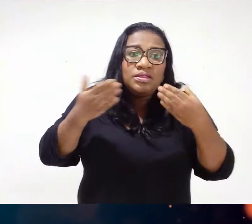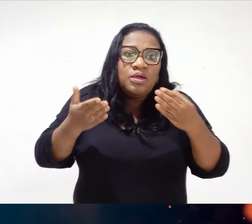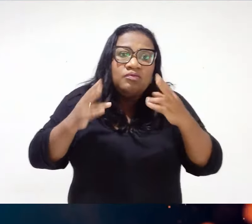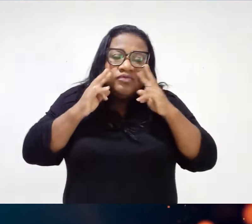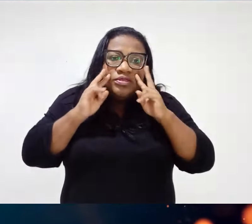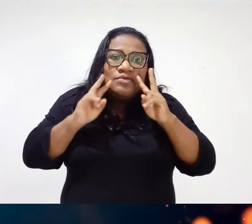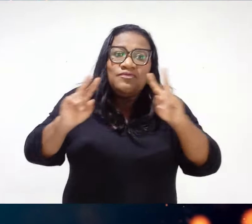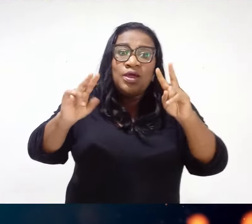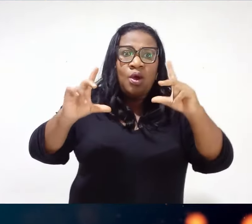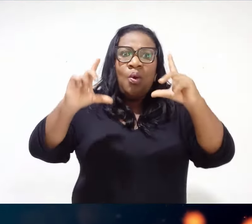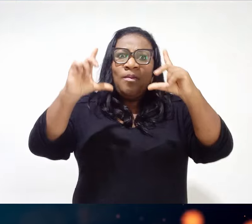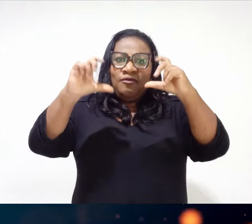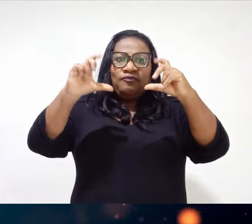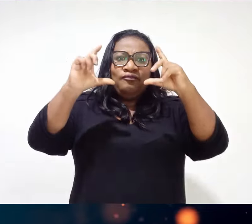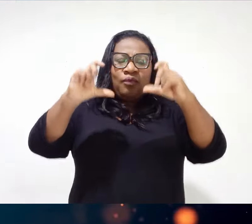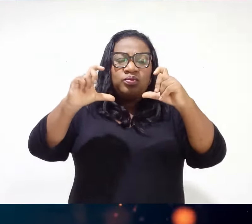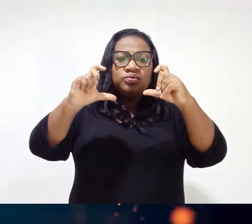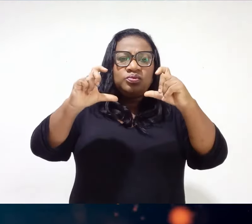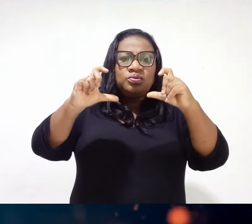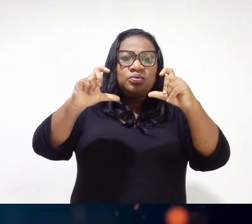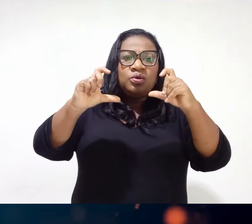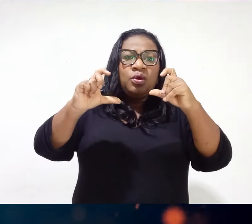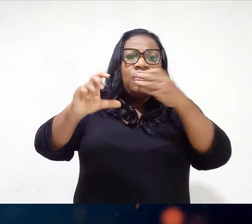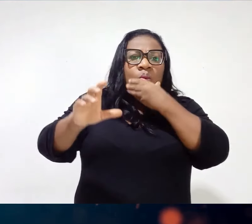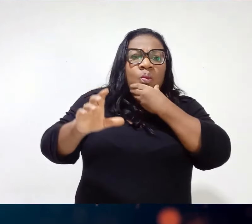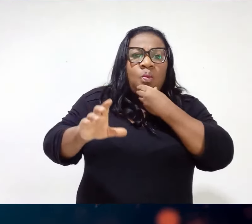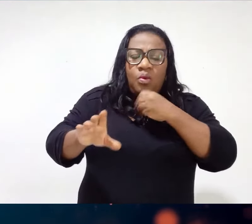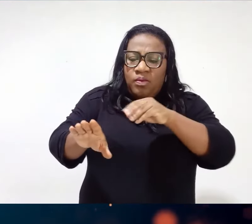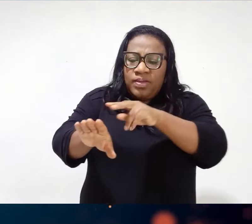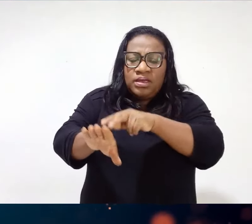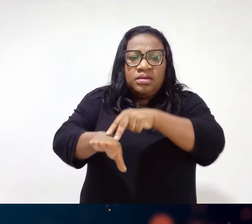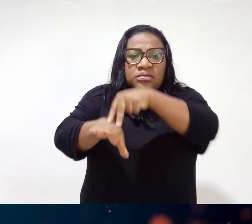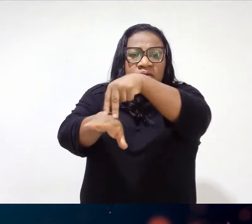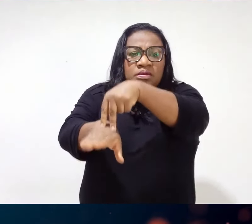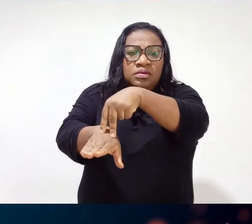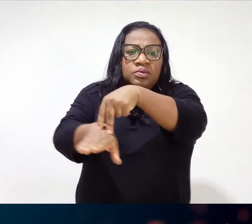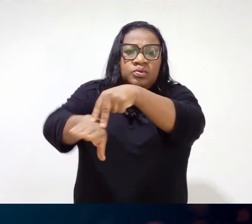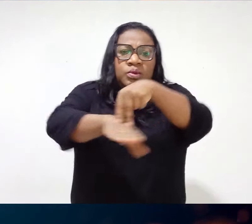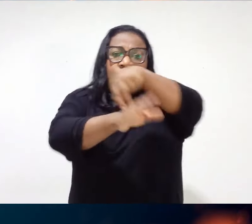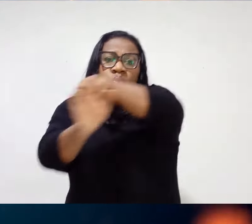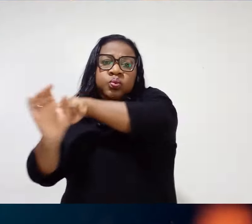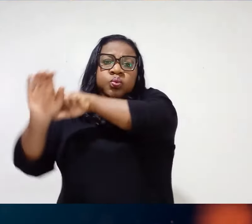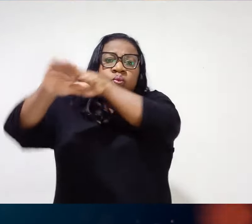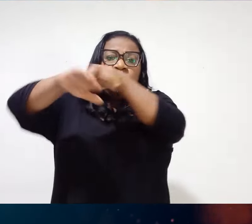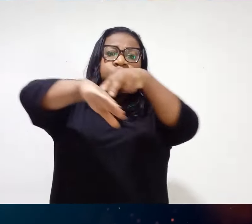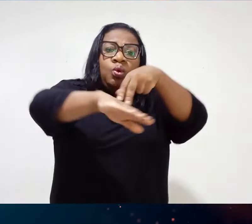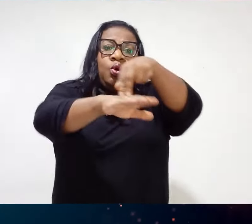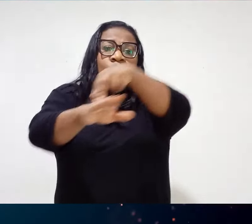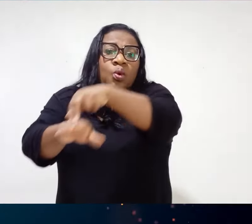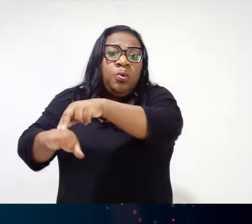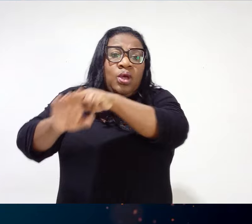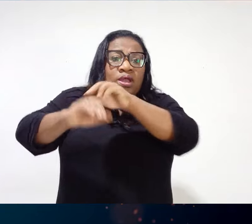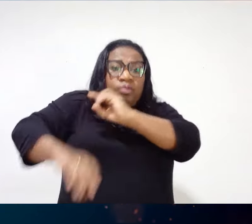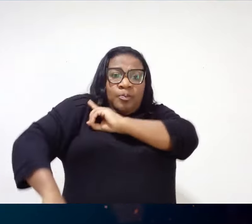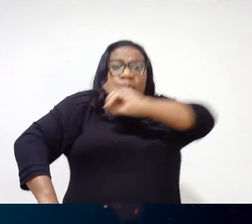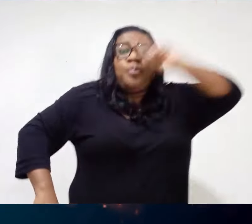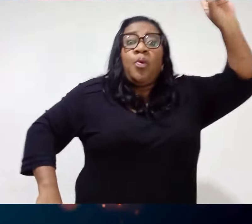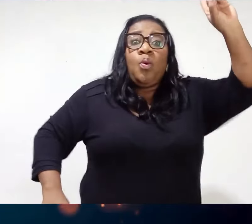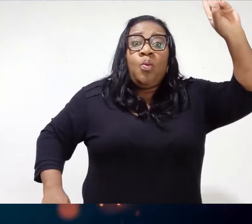foto Exatamente desse jeito aqui, irmão Porque na hora que esse cara levanta as mãos Tá dizendo o quê? Tudo posso naquele